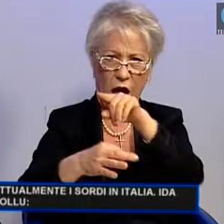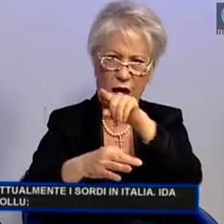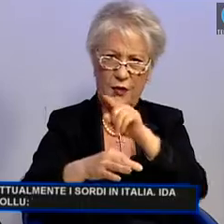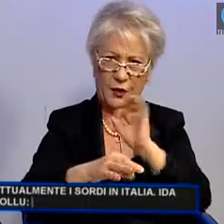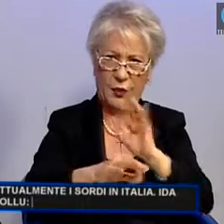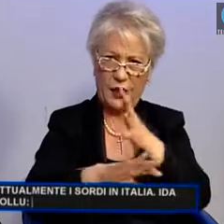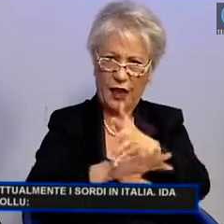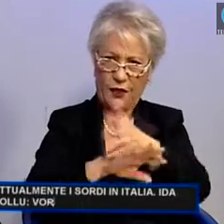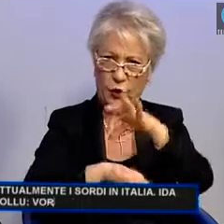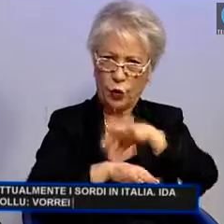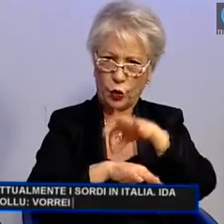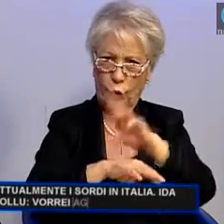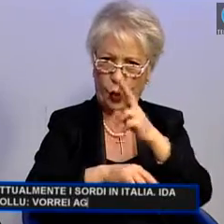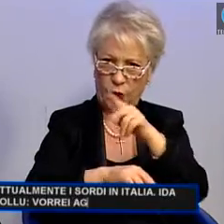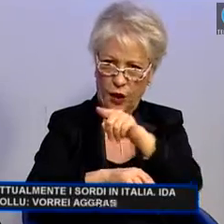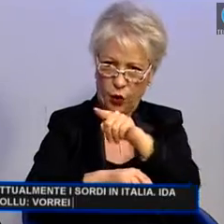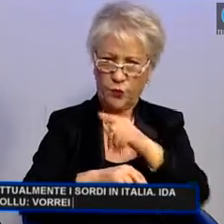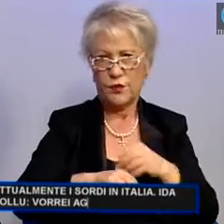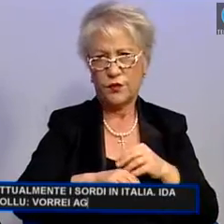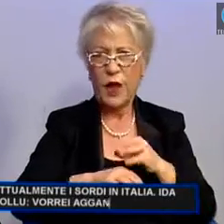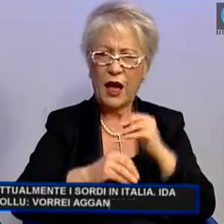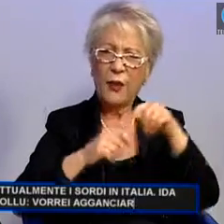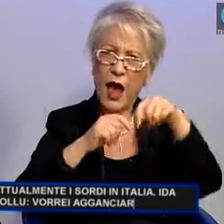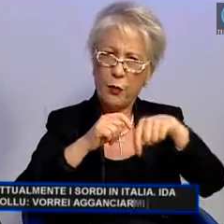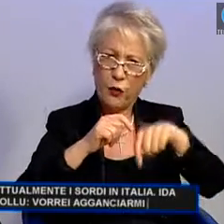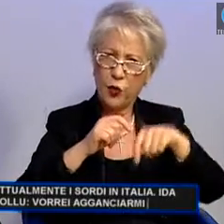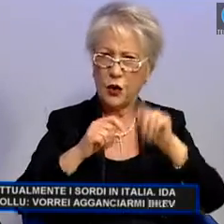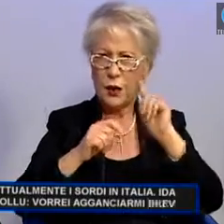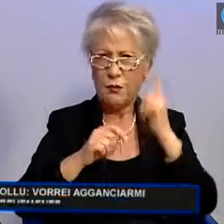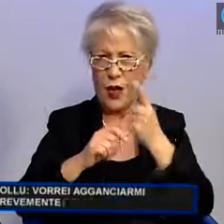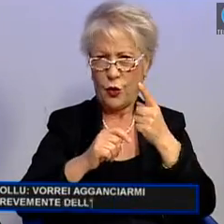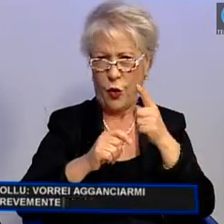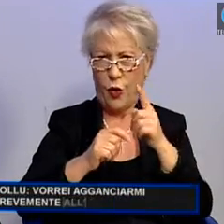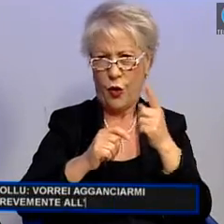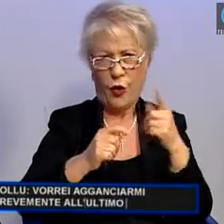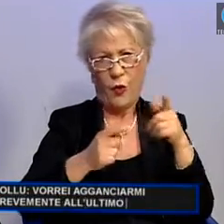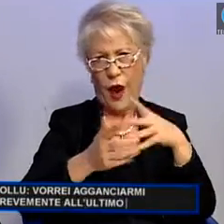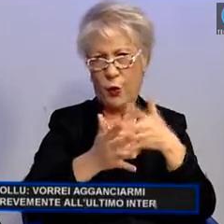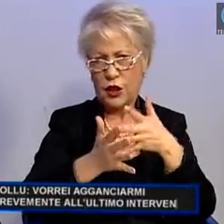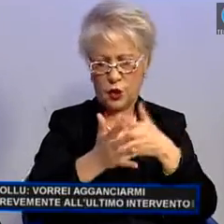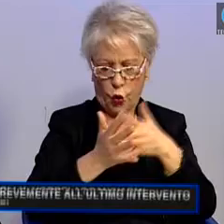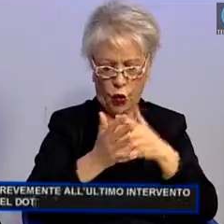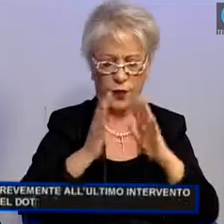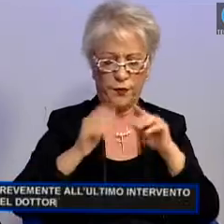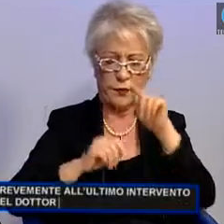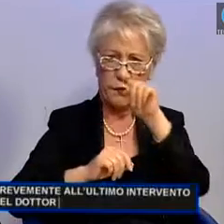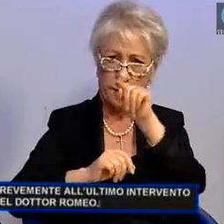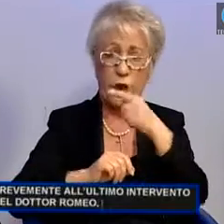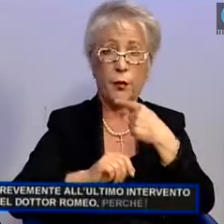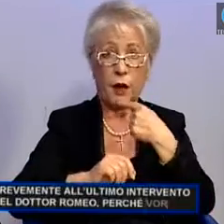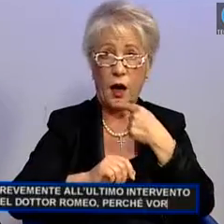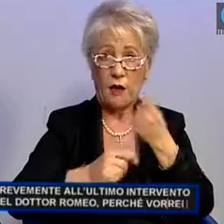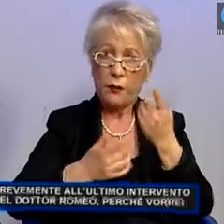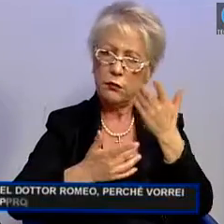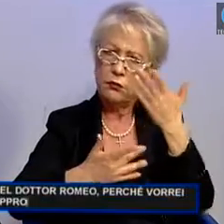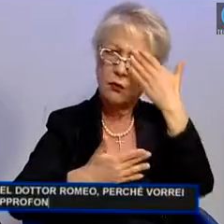Vorrei agganciarmi brevemente all'ultimo intervento del dottor Romeo perché vorrei approfondire